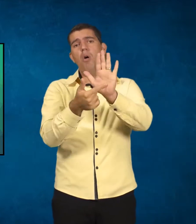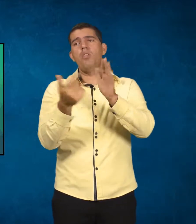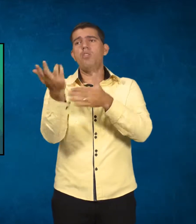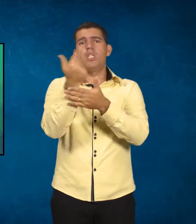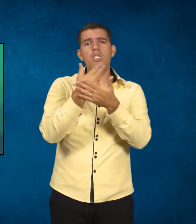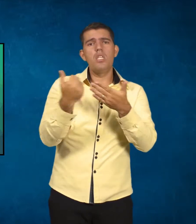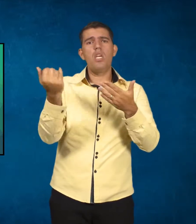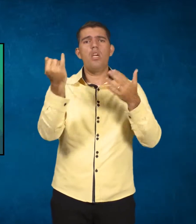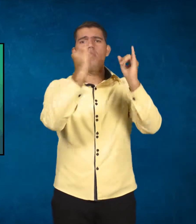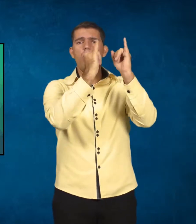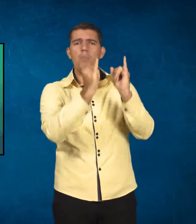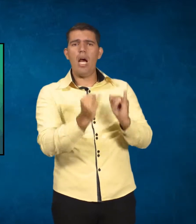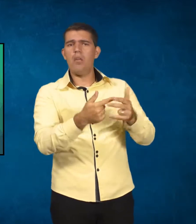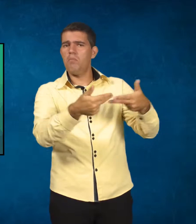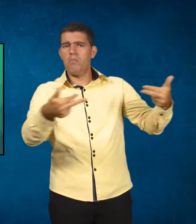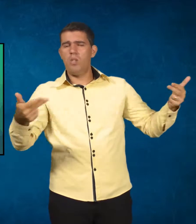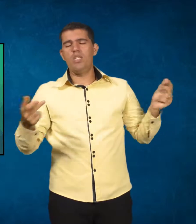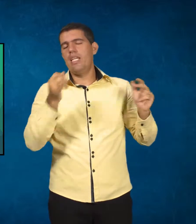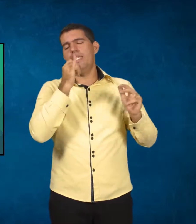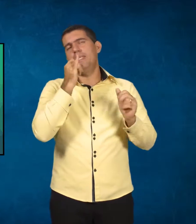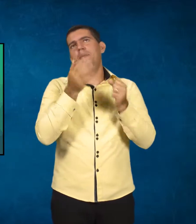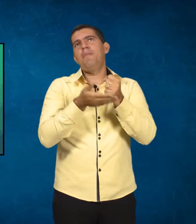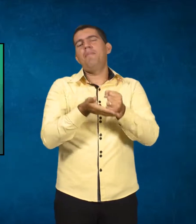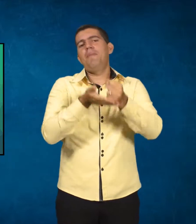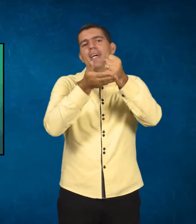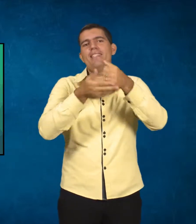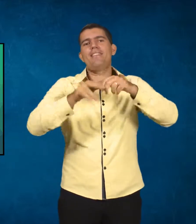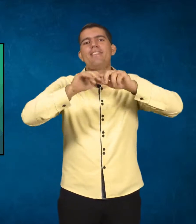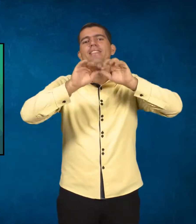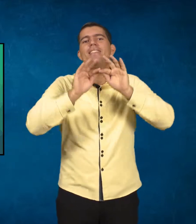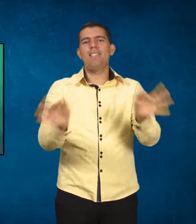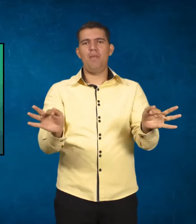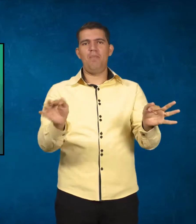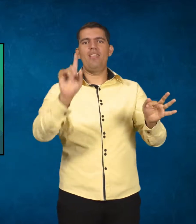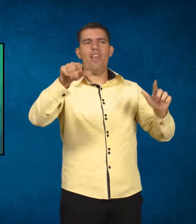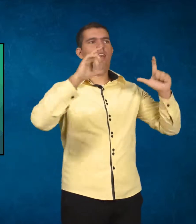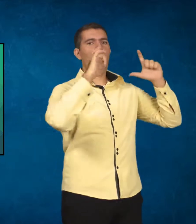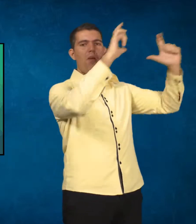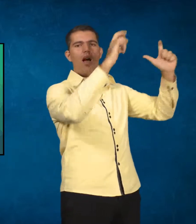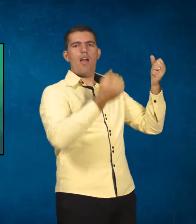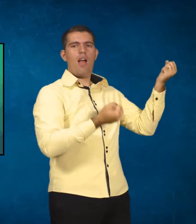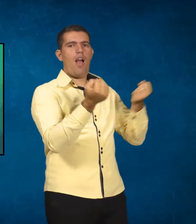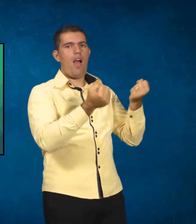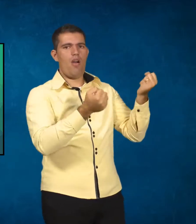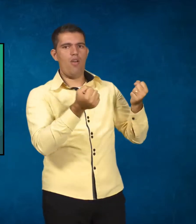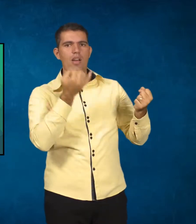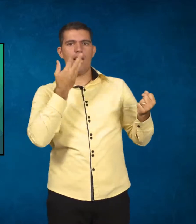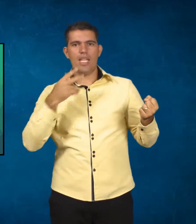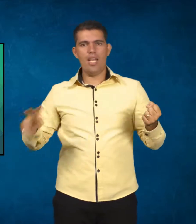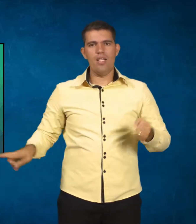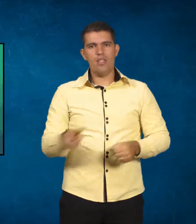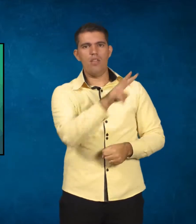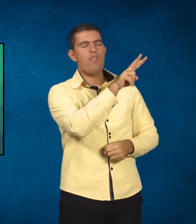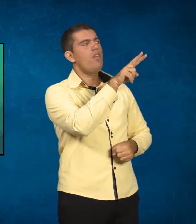de símbolos. Um exemplo básico, uma placa de trânsito é o suficiente para que ele